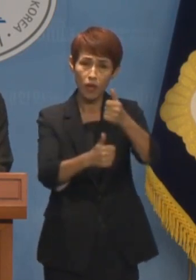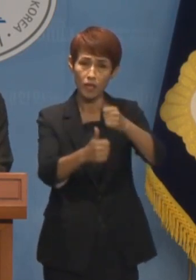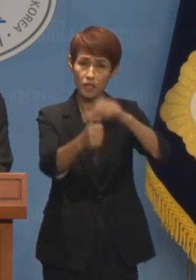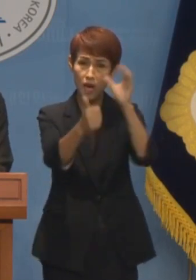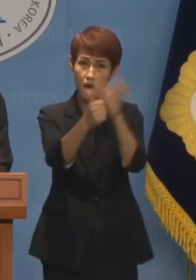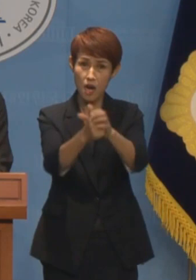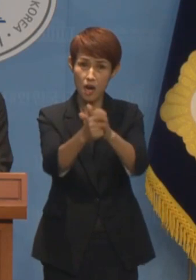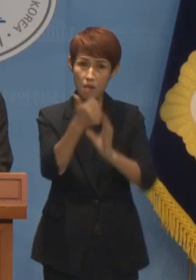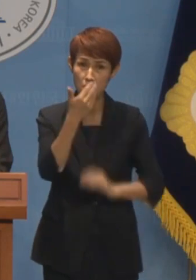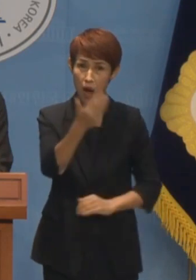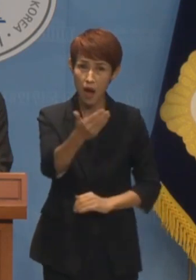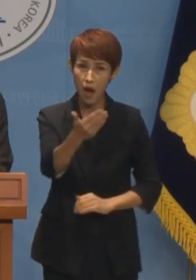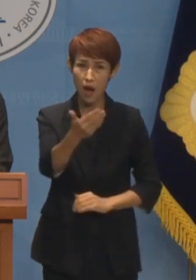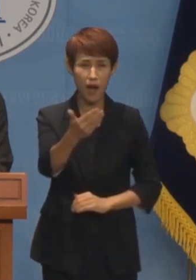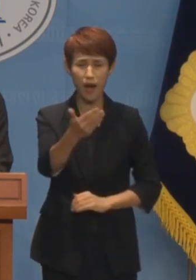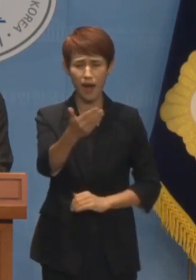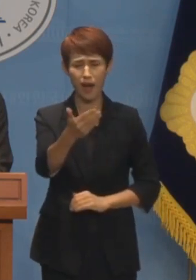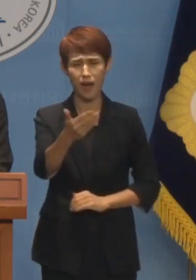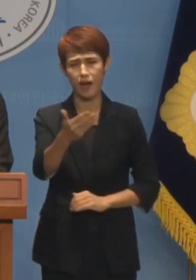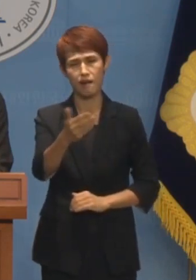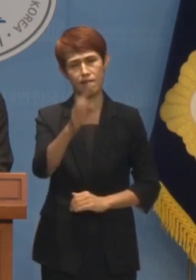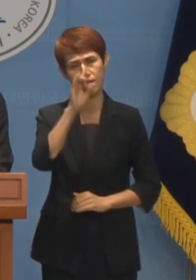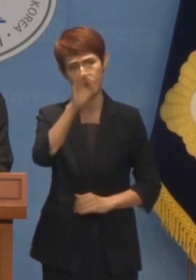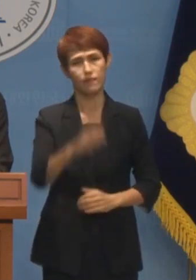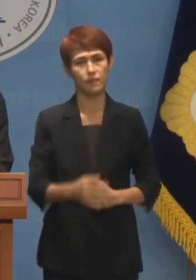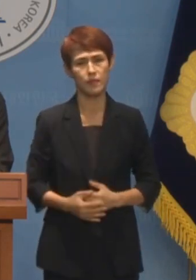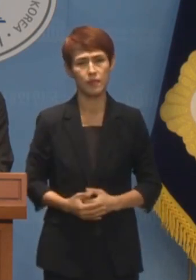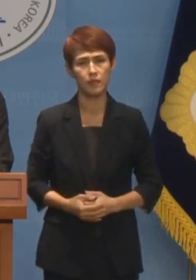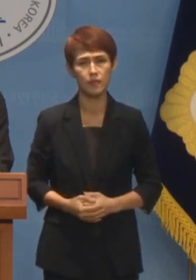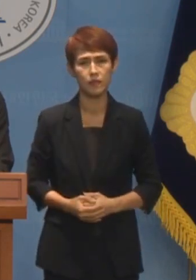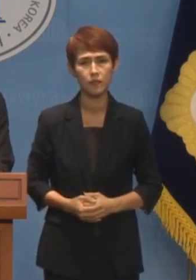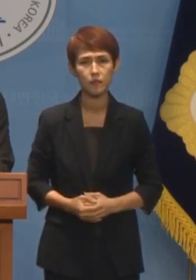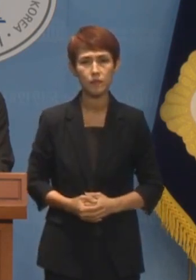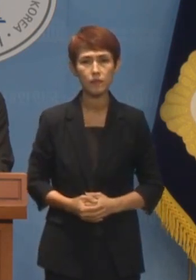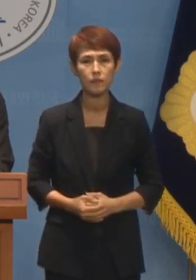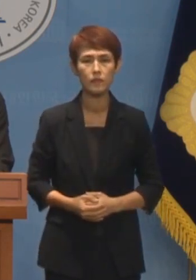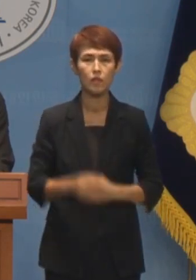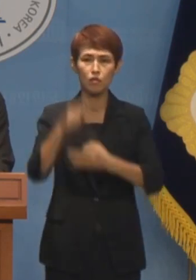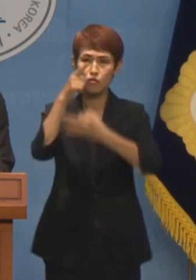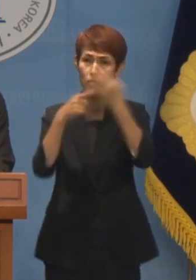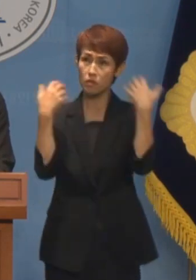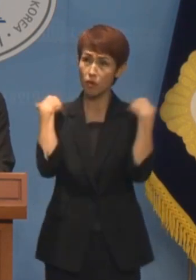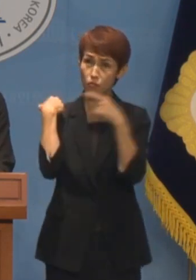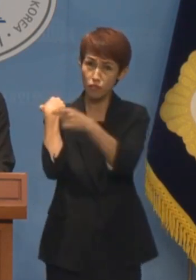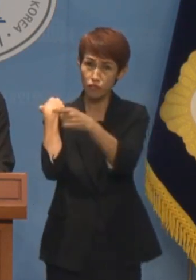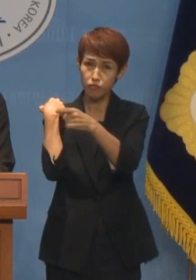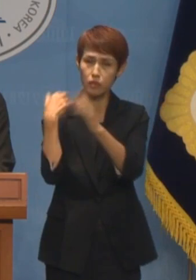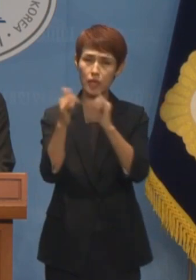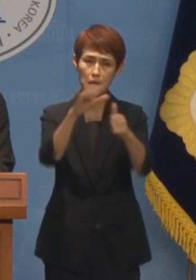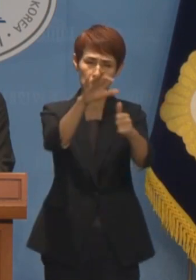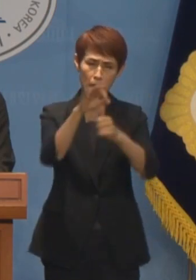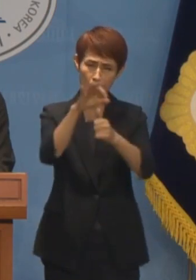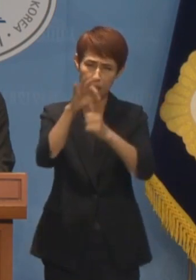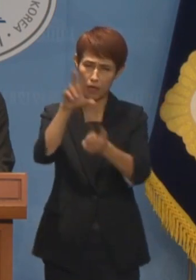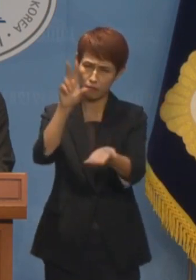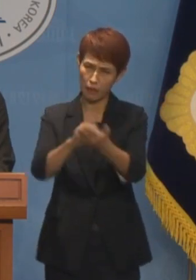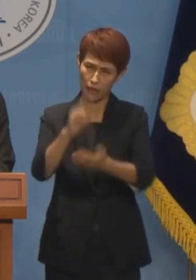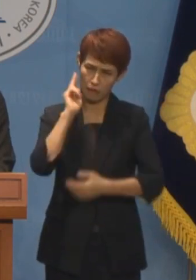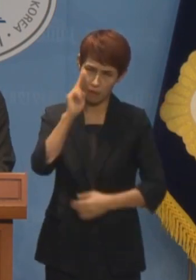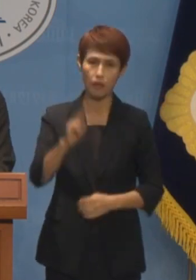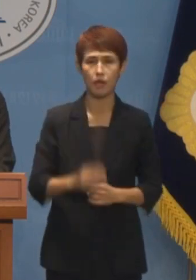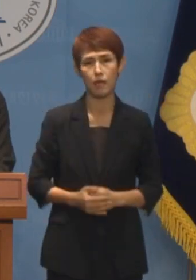설립목적과 방향성을 가진 기관의 기관장이 될 수 있겠습니까? 윤석열 정부의 인사참사의 정점이 아닐 수 없습니다.